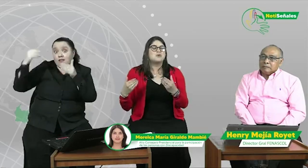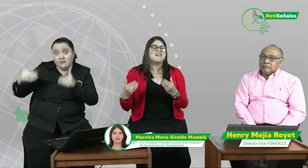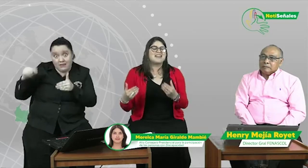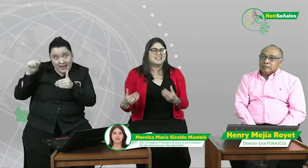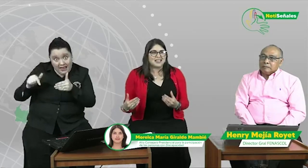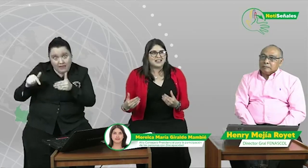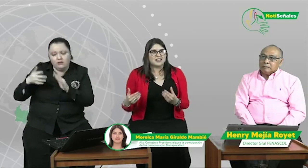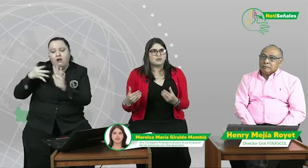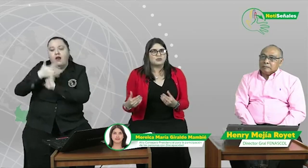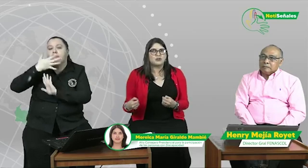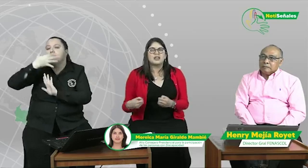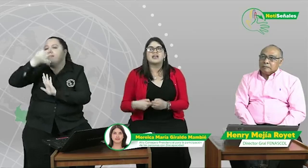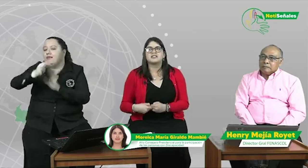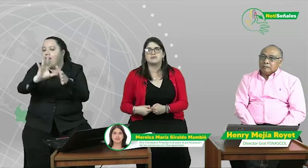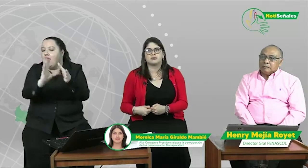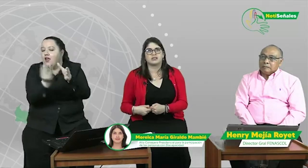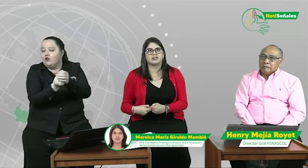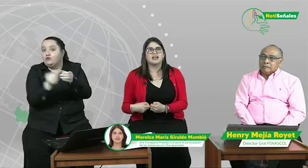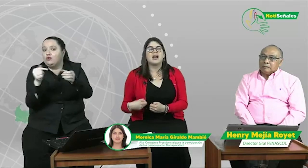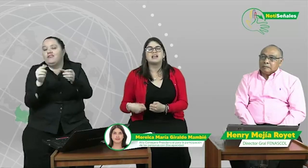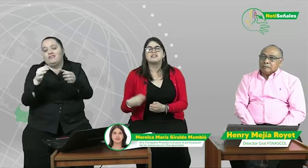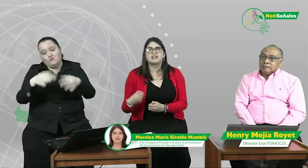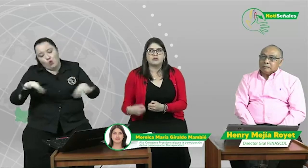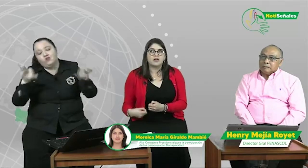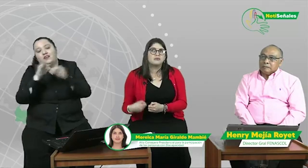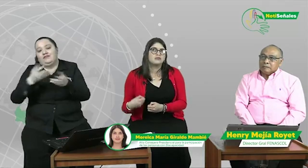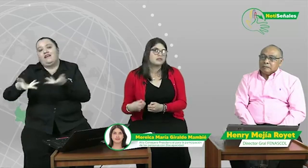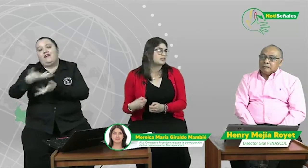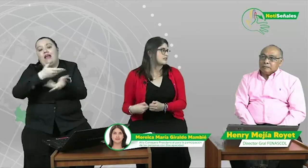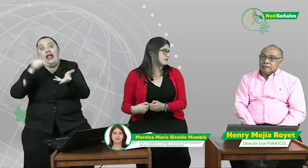verdadera inclusión es importante, así es que logramos los grandes cambios.